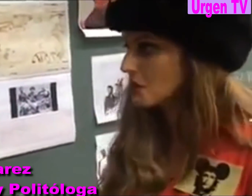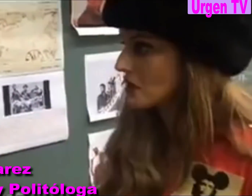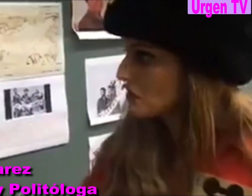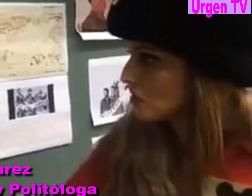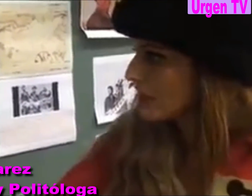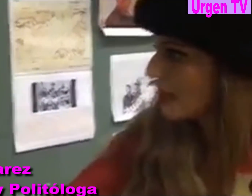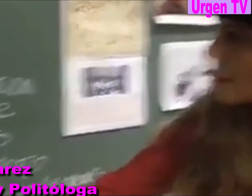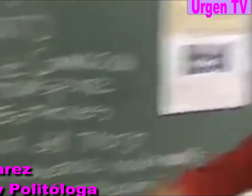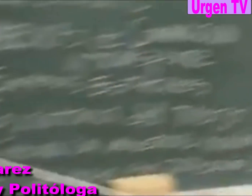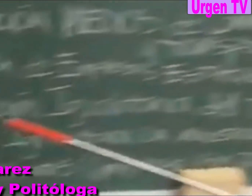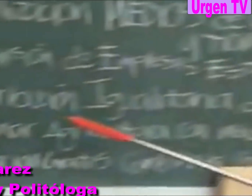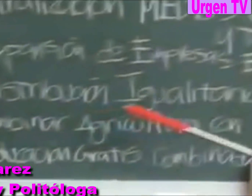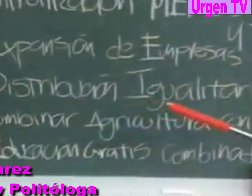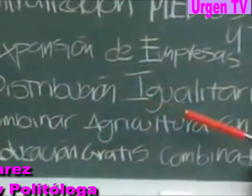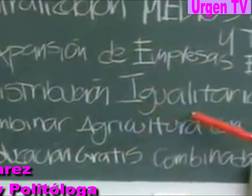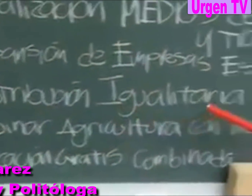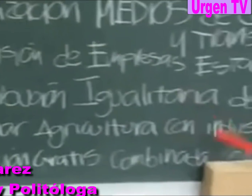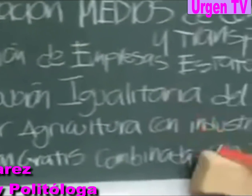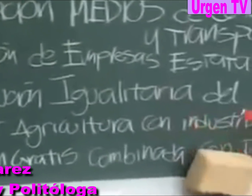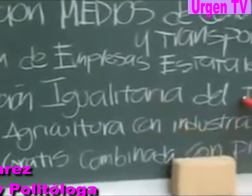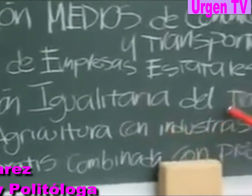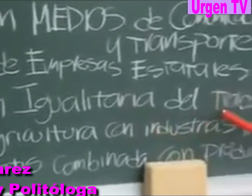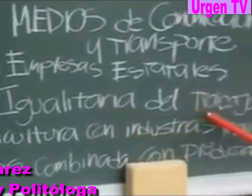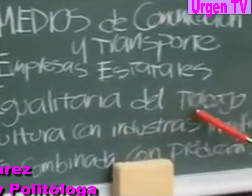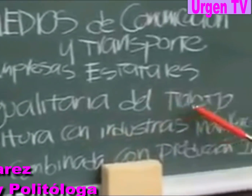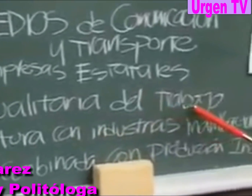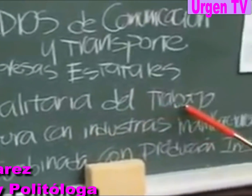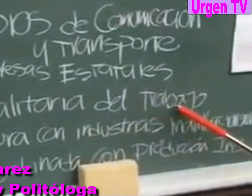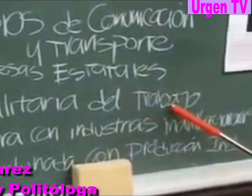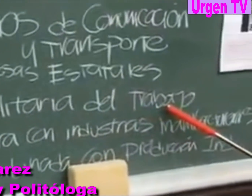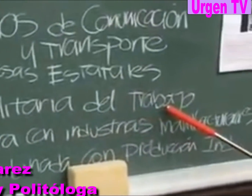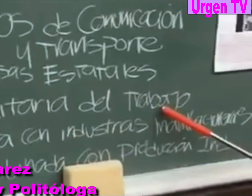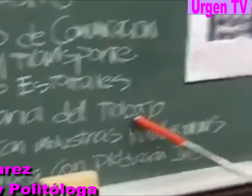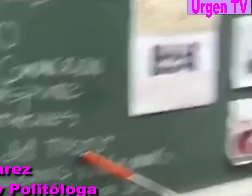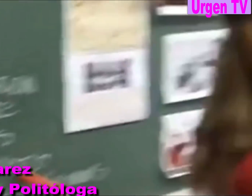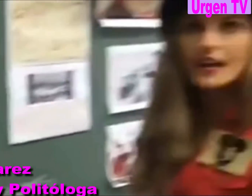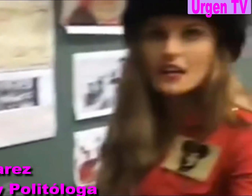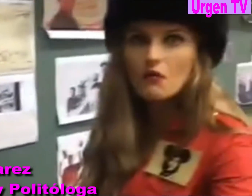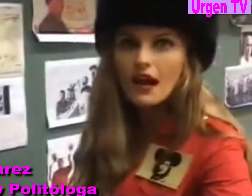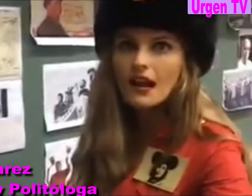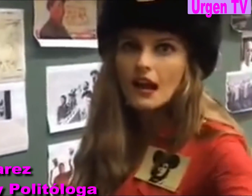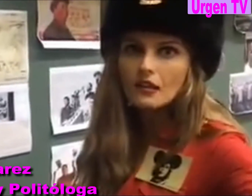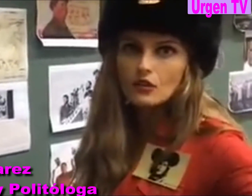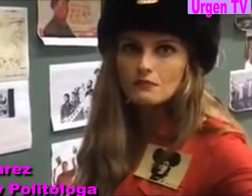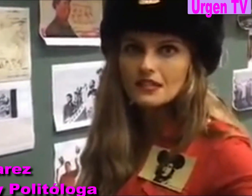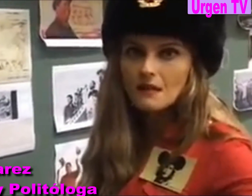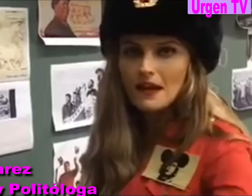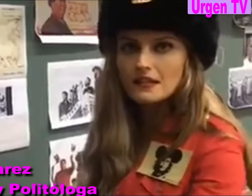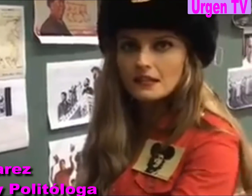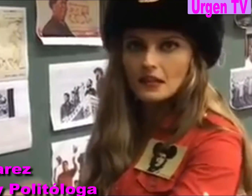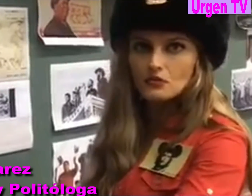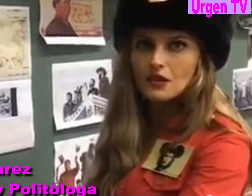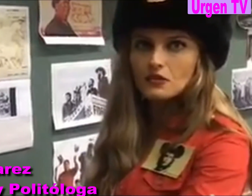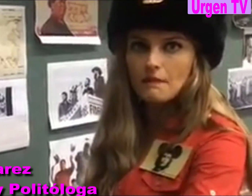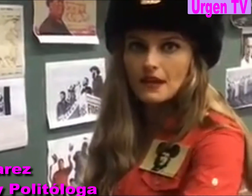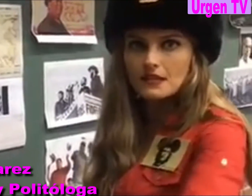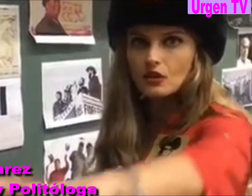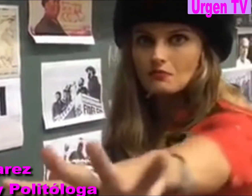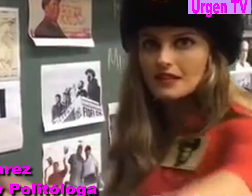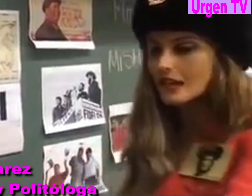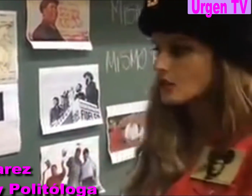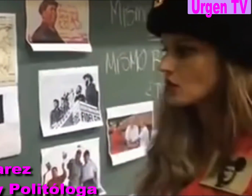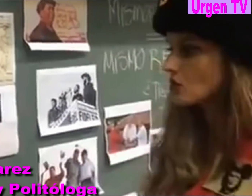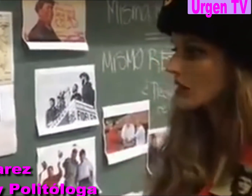todos los individuos en sociedad distribución igualitaria del trabajo que trabajen igual los más capaces que los menos